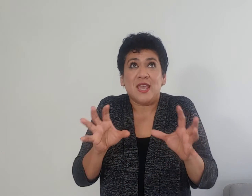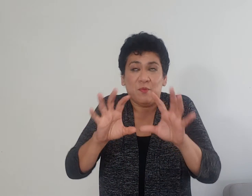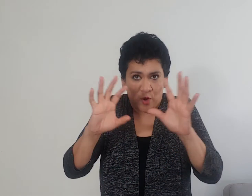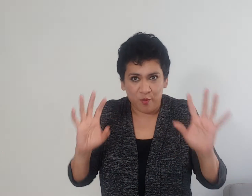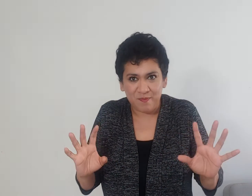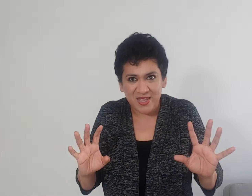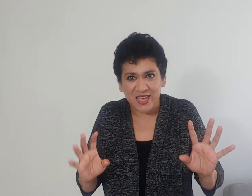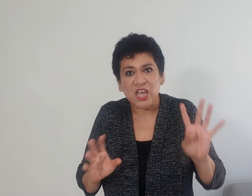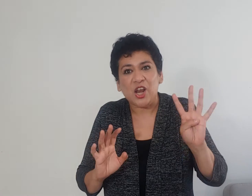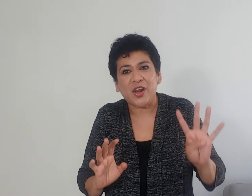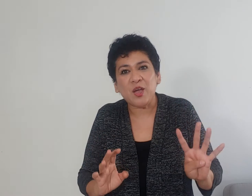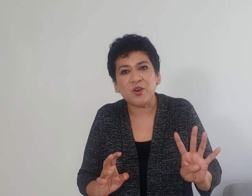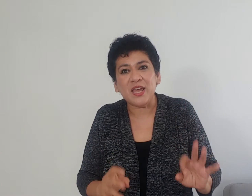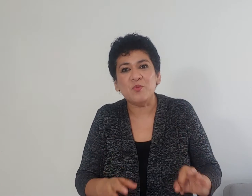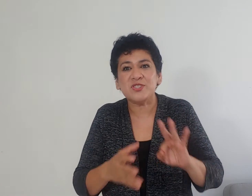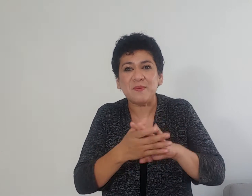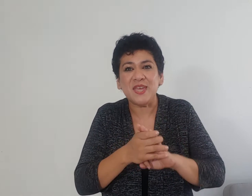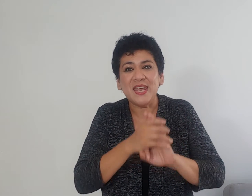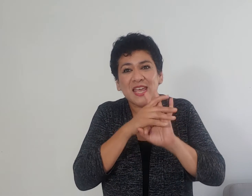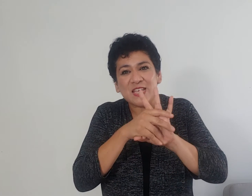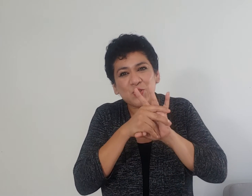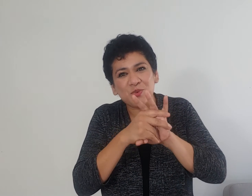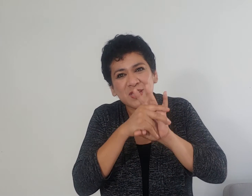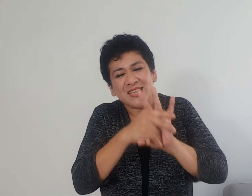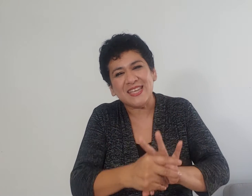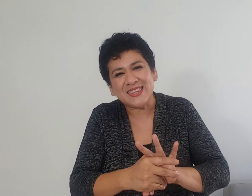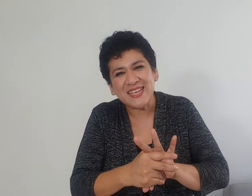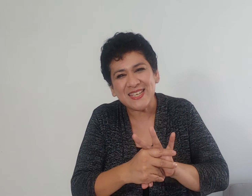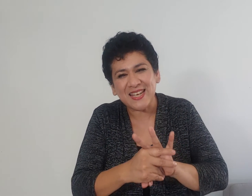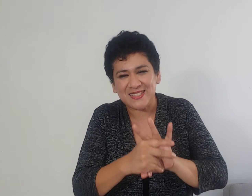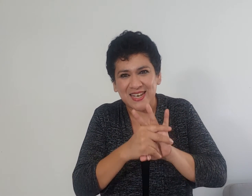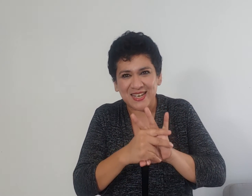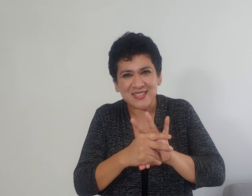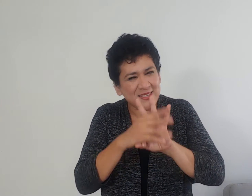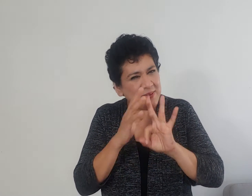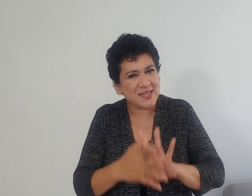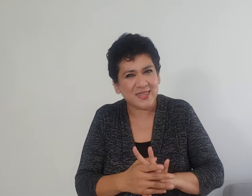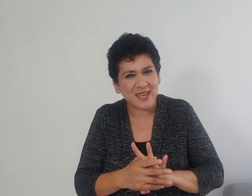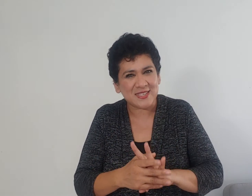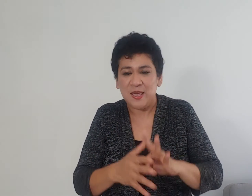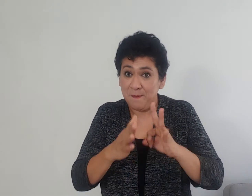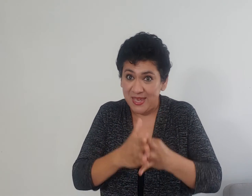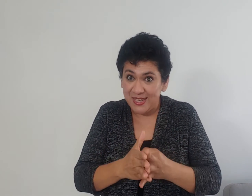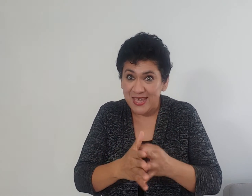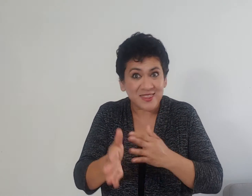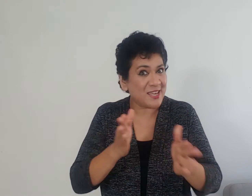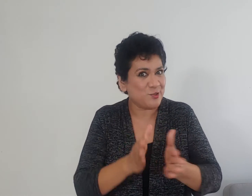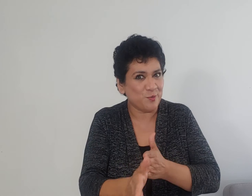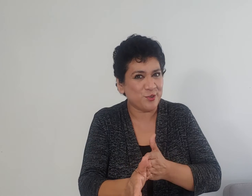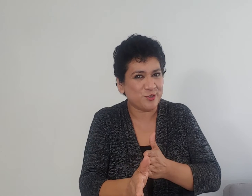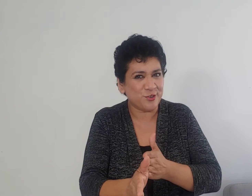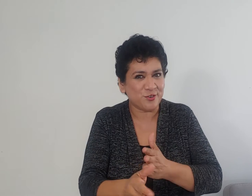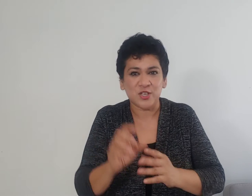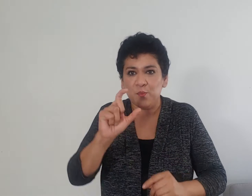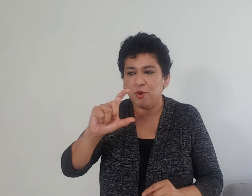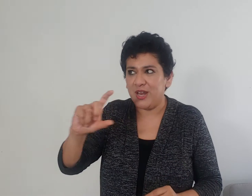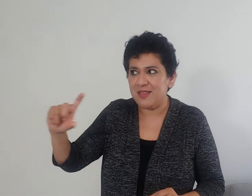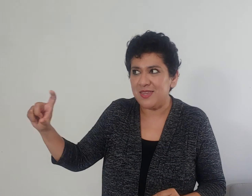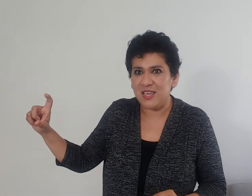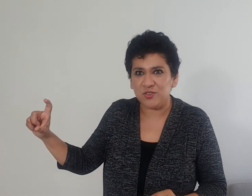obviamente recordemos también que somos de tres iglesias. La iglesia se divide en tres. Militante que somos nosotros, purgante que